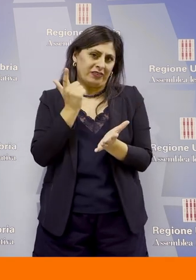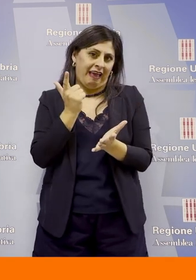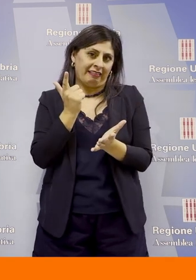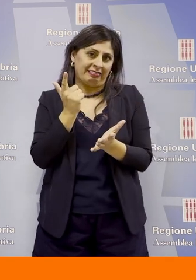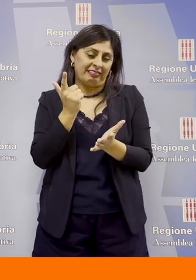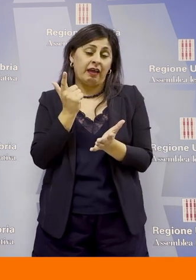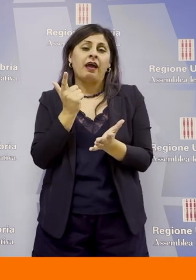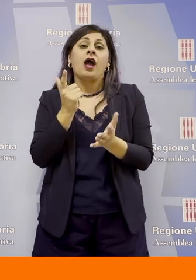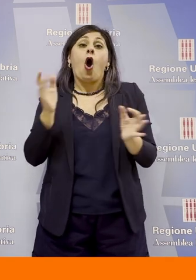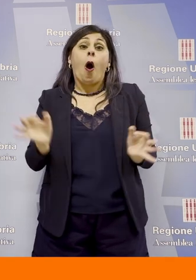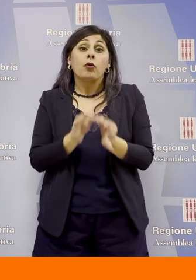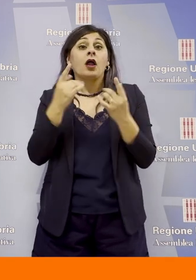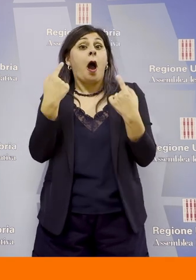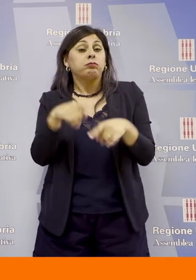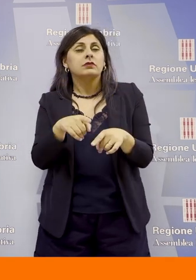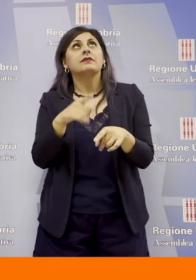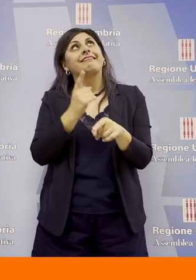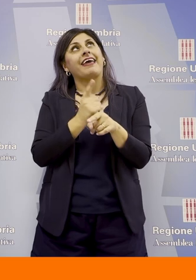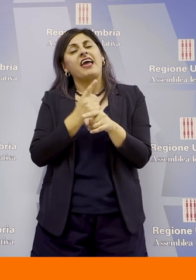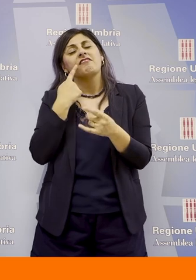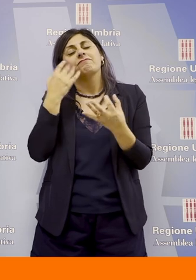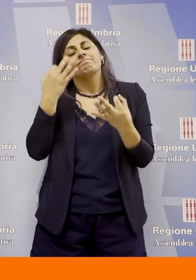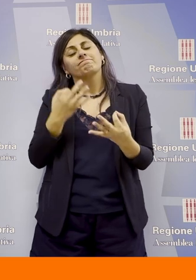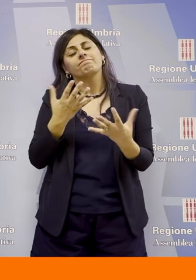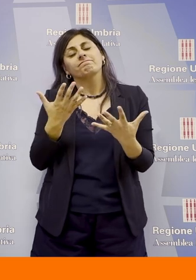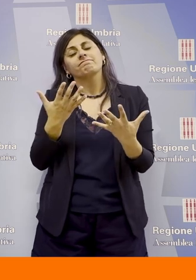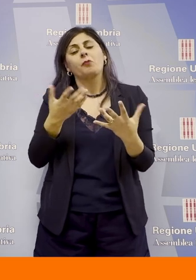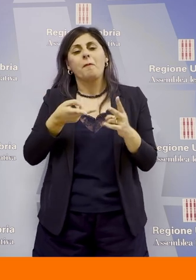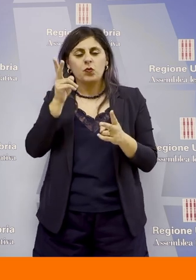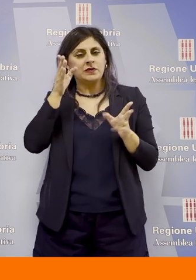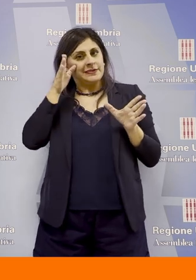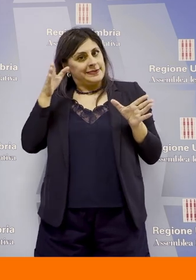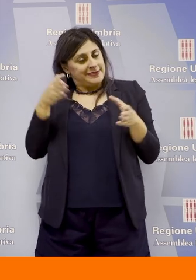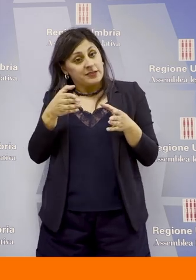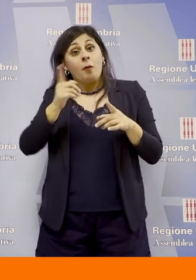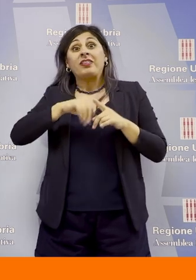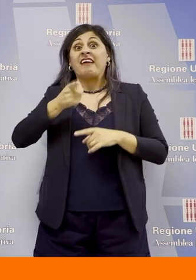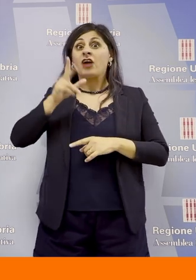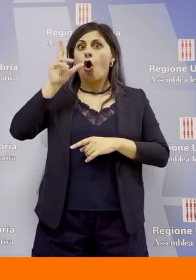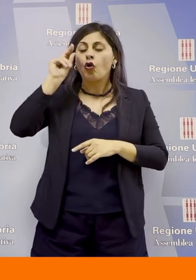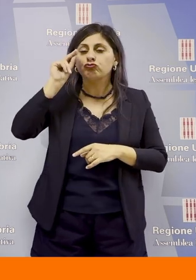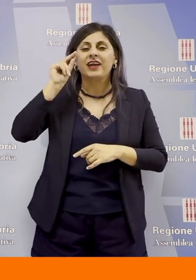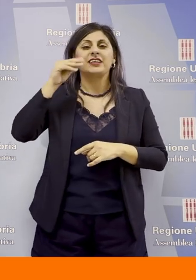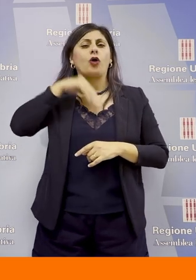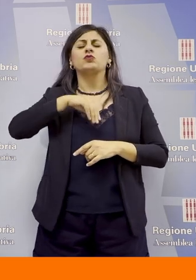su cui occorre veramente l'interesse e soprattutto la conoscenza e la consapevolezza di tutti